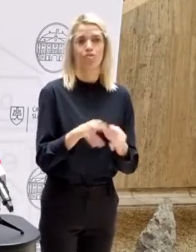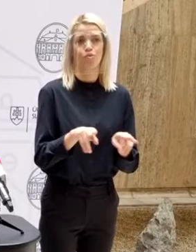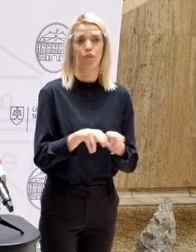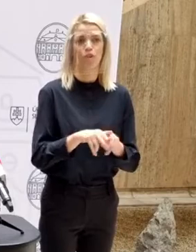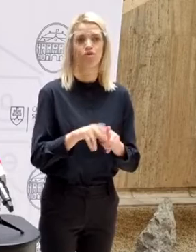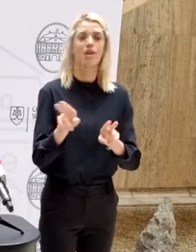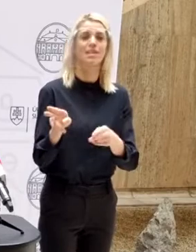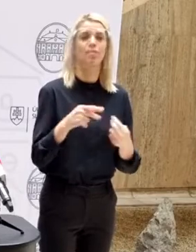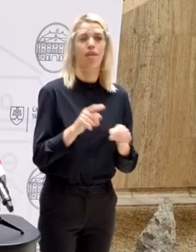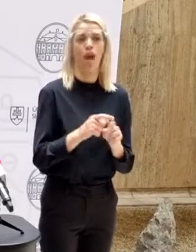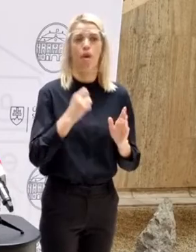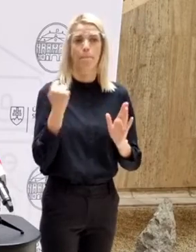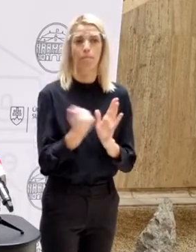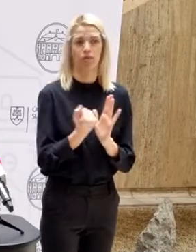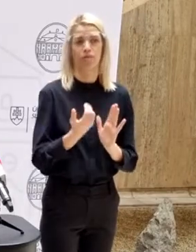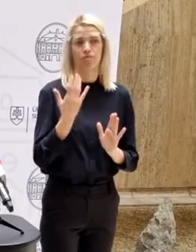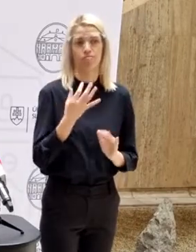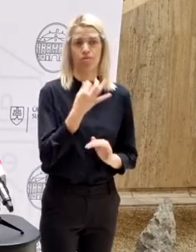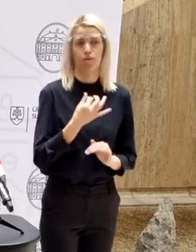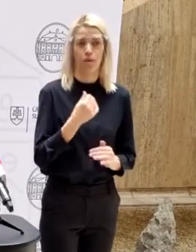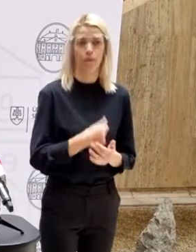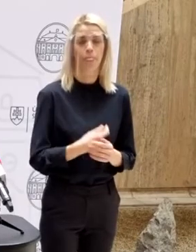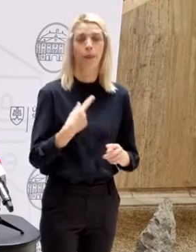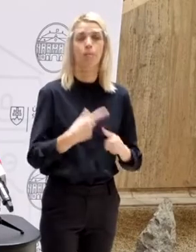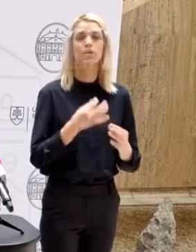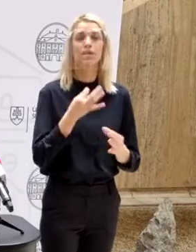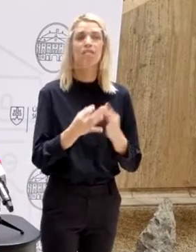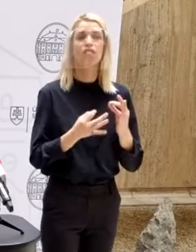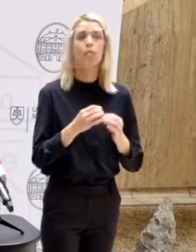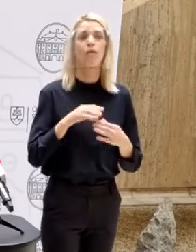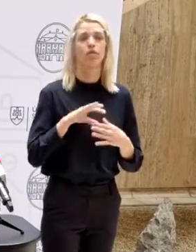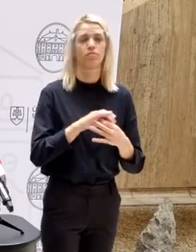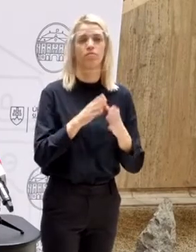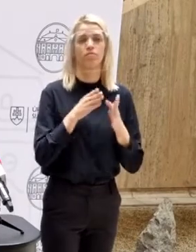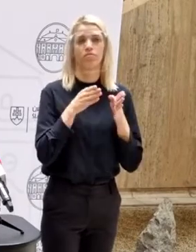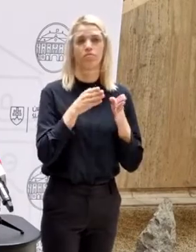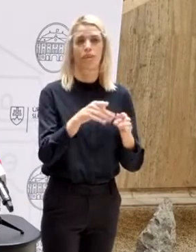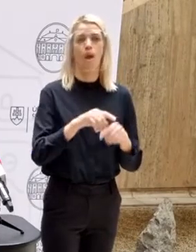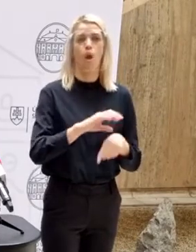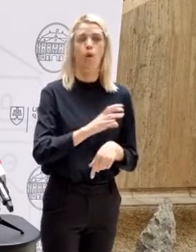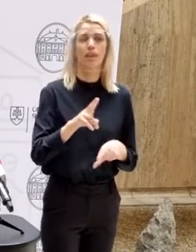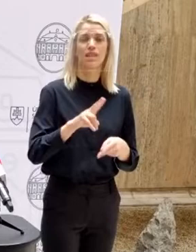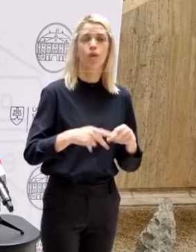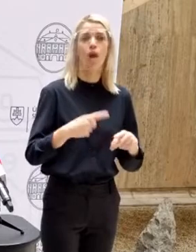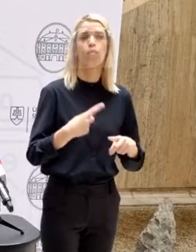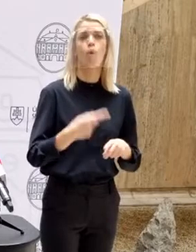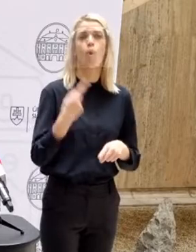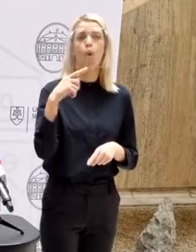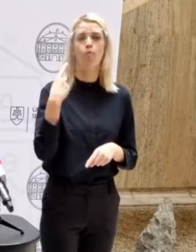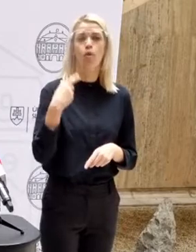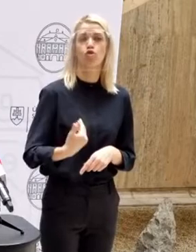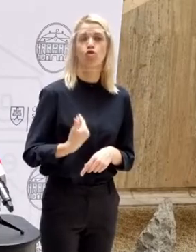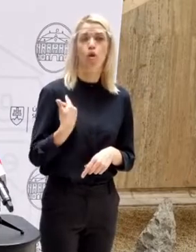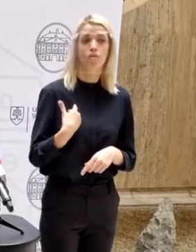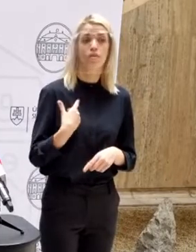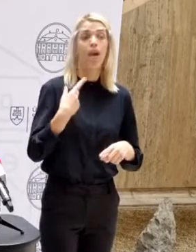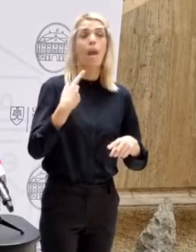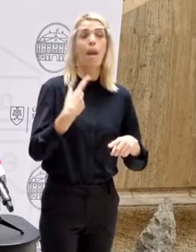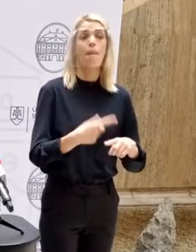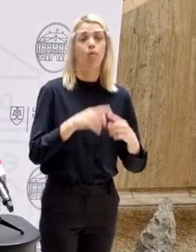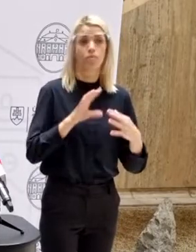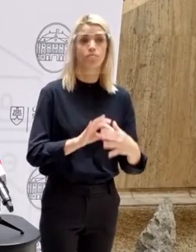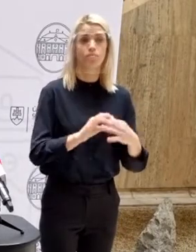nejakým spôsobom potvrdili. Čo sa týka informovanosti smerom na okresné úrady odboru školstva a následne školy, my sa budeme snažiť to